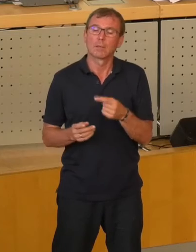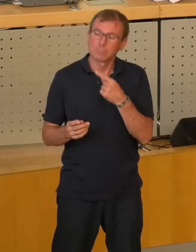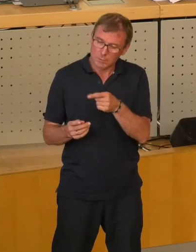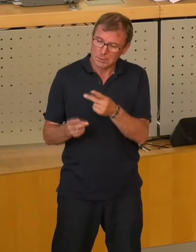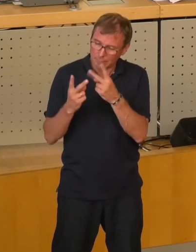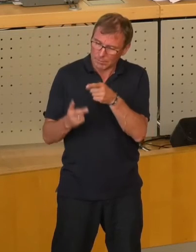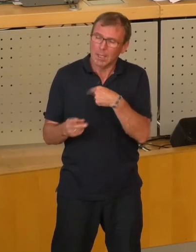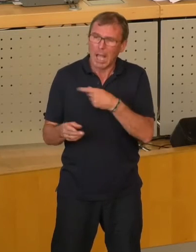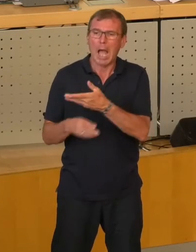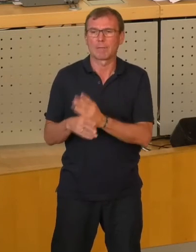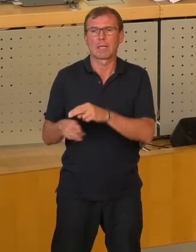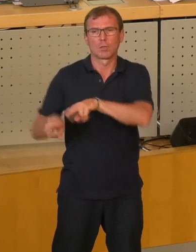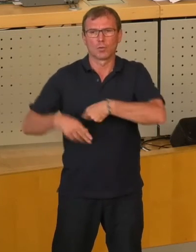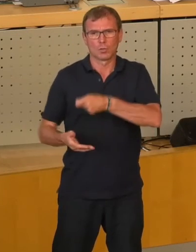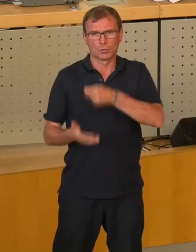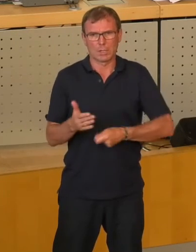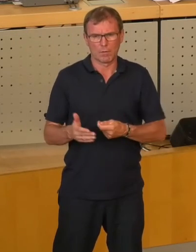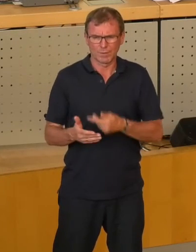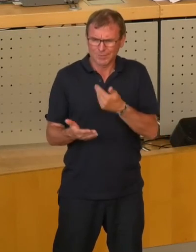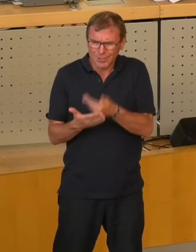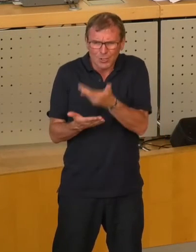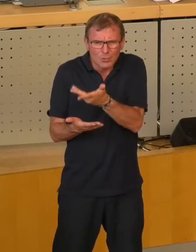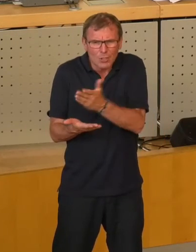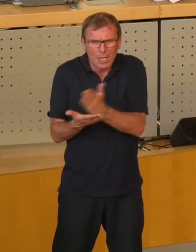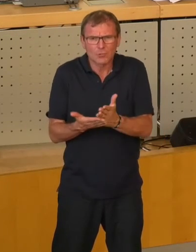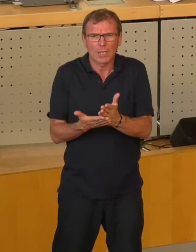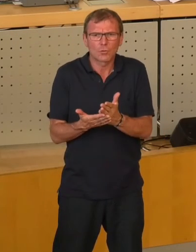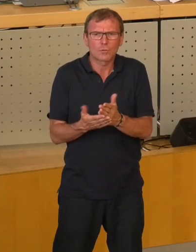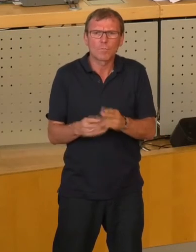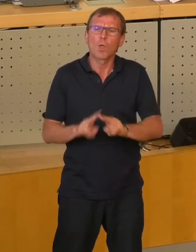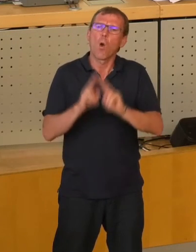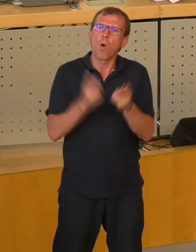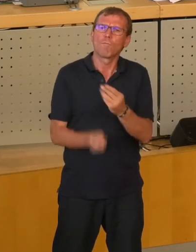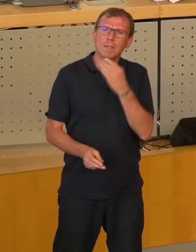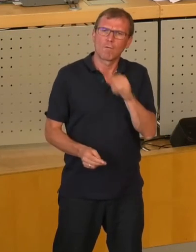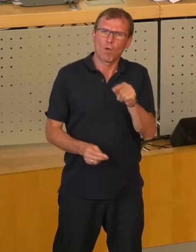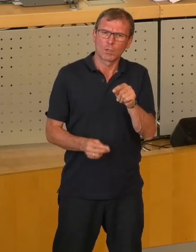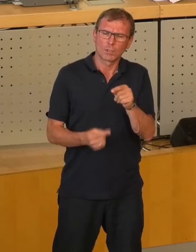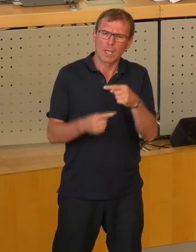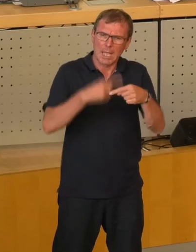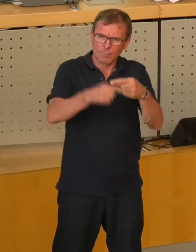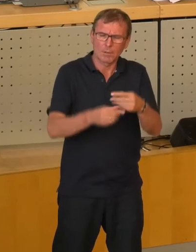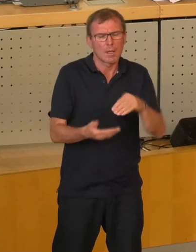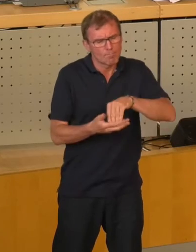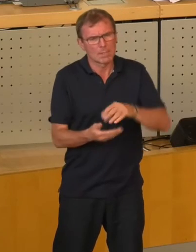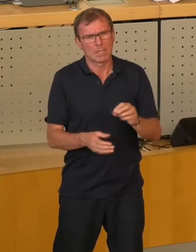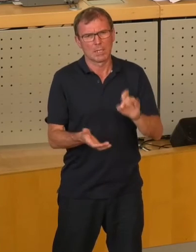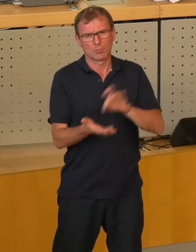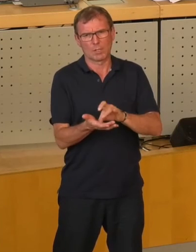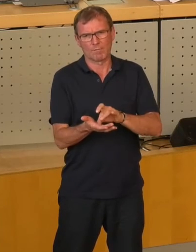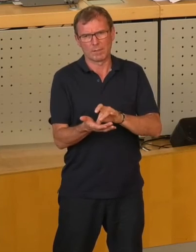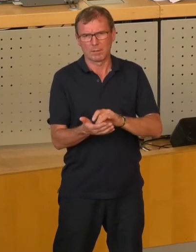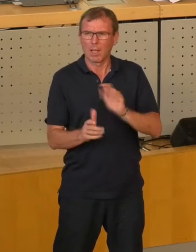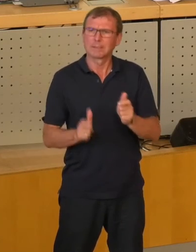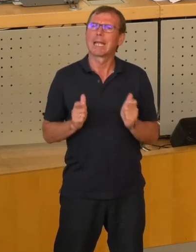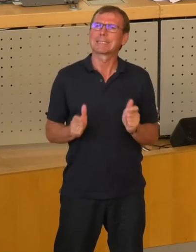diese Anteile zurückzukaufen, um eben solche Entscheidungen auch mitzutreffen. Als Gesellschafter